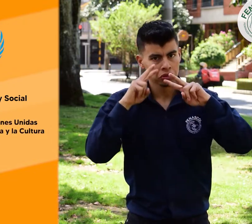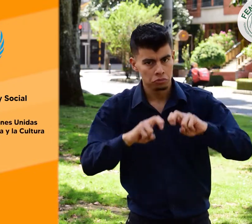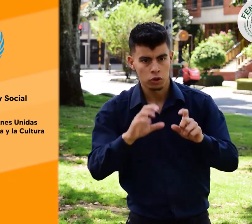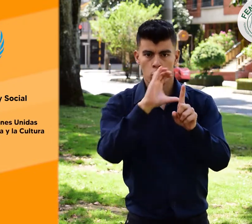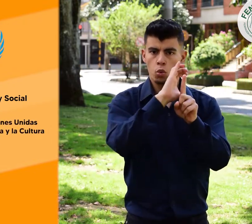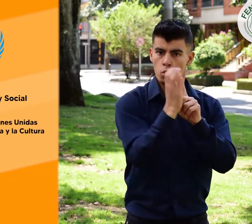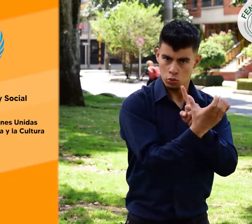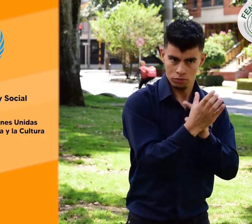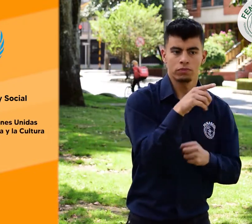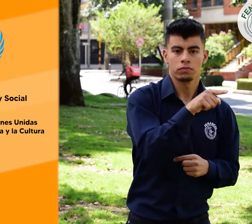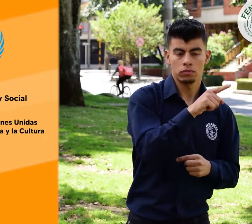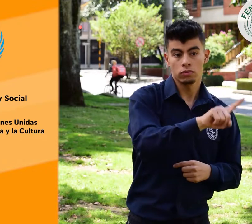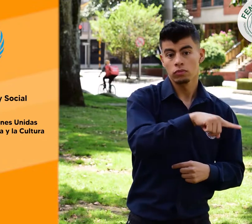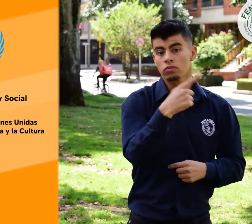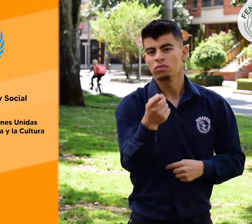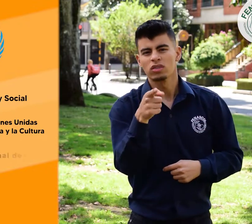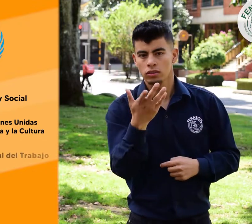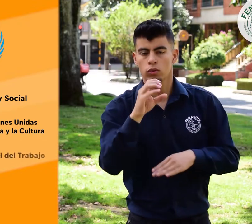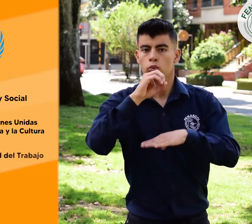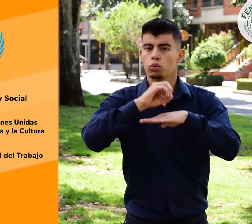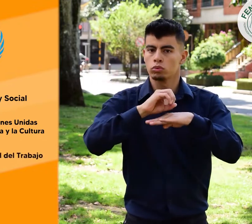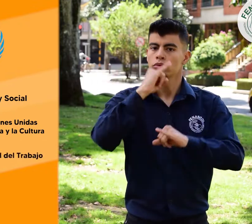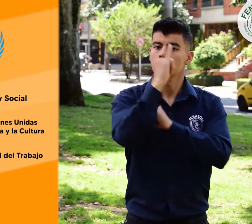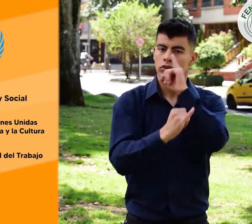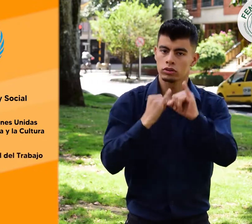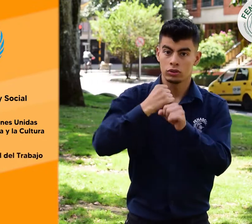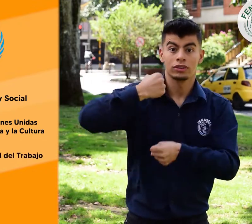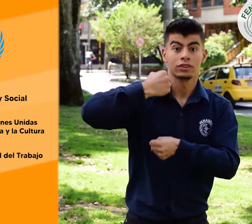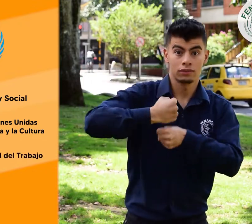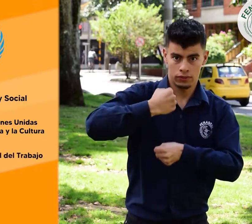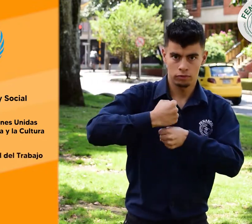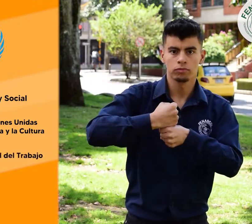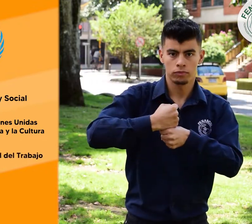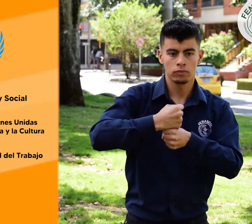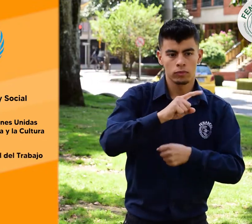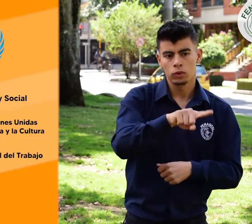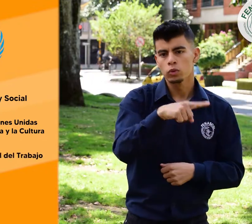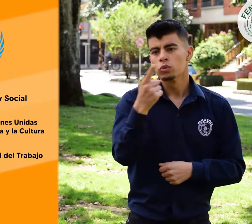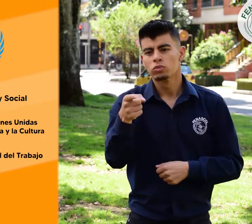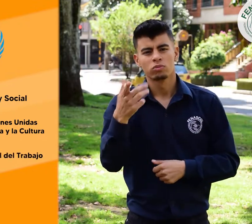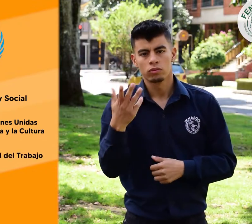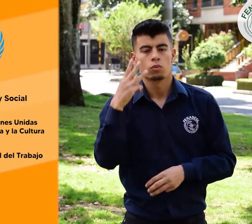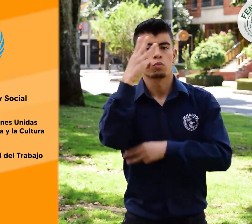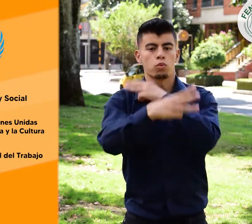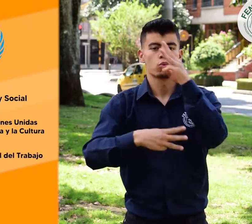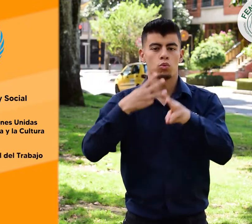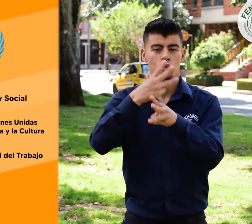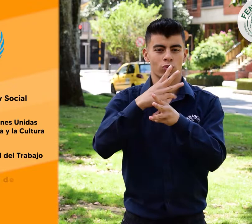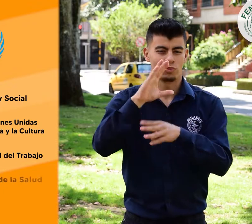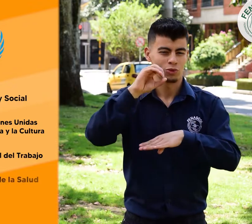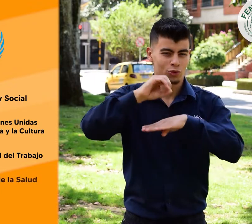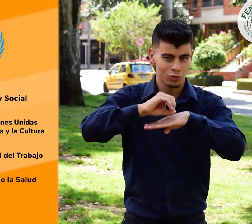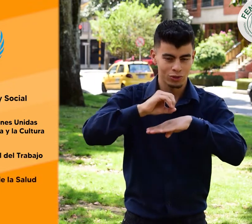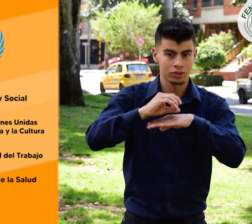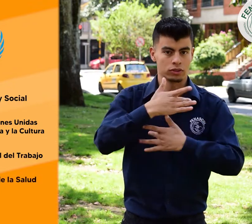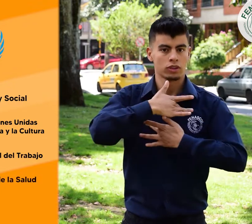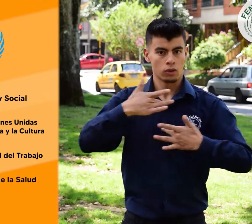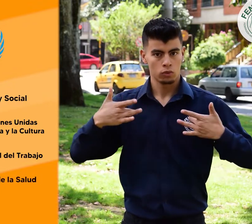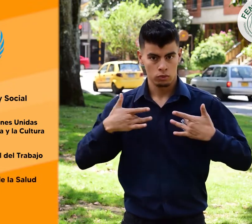ciencia y la cultura organización internacional del trabajo organización mundial de la salud con esas organizaciones la